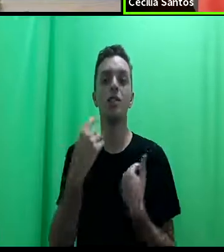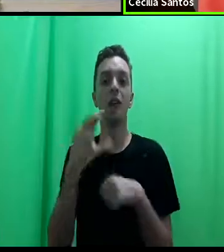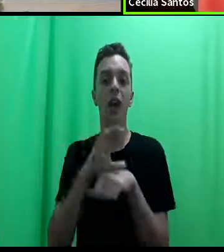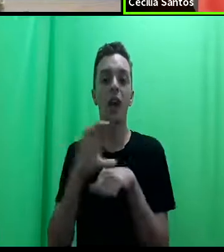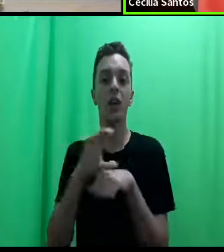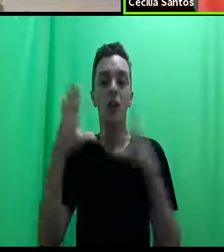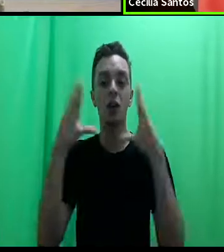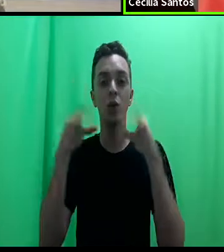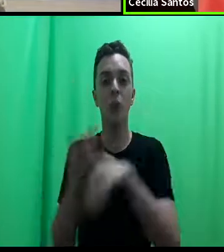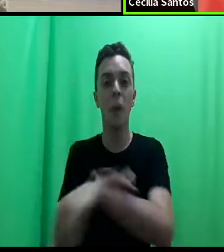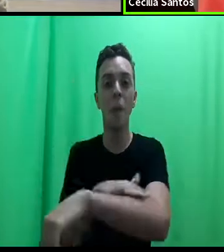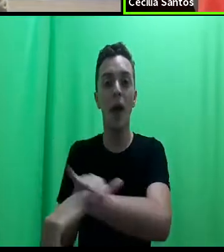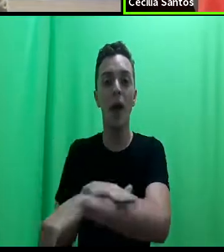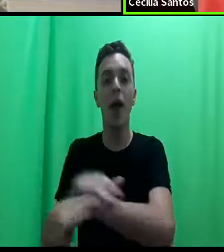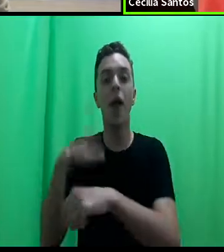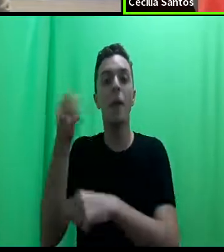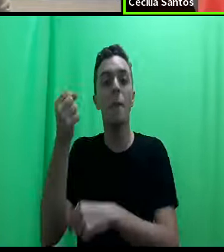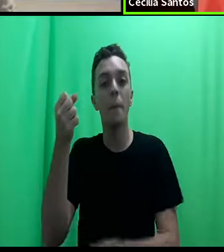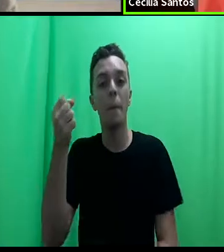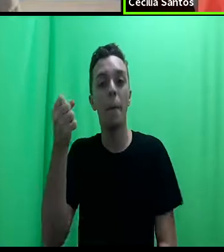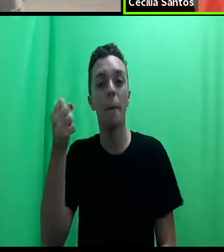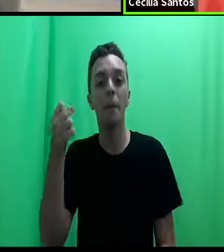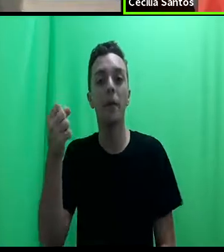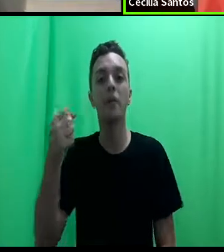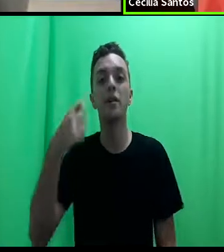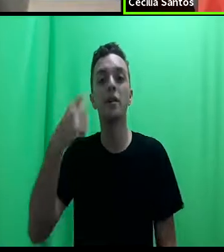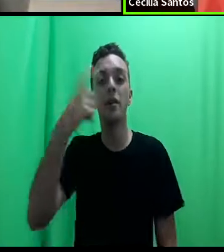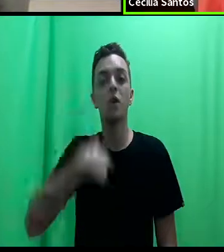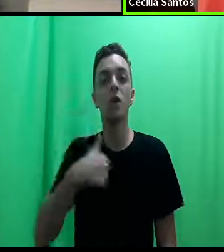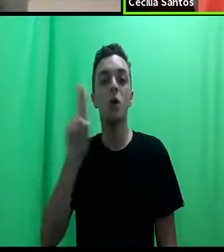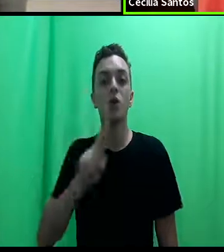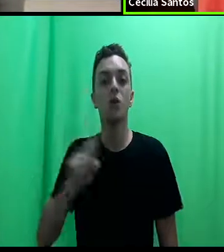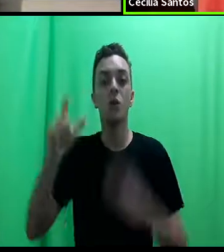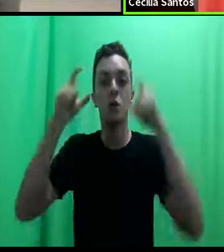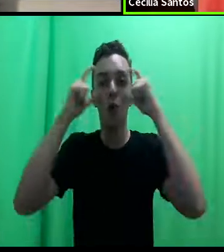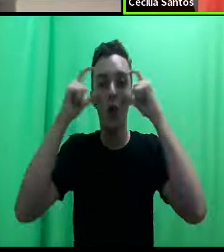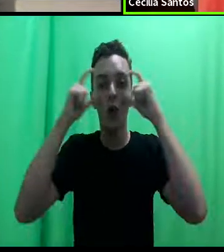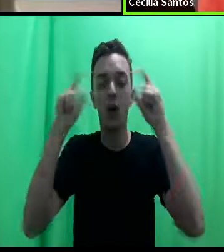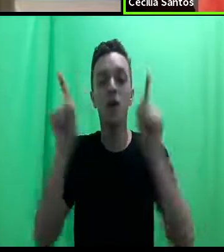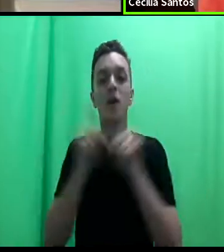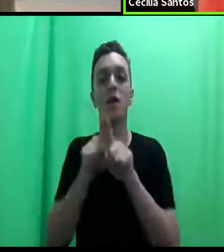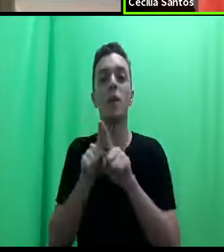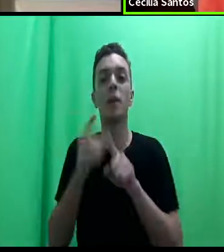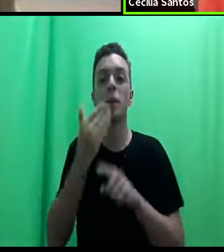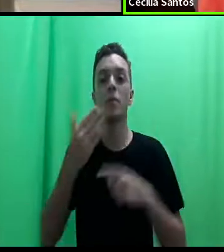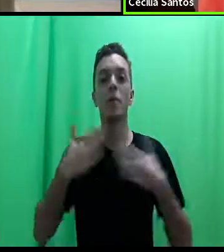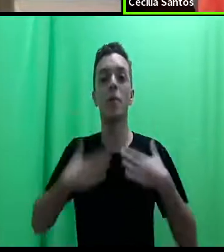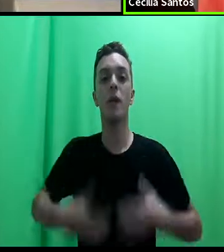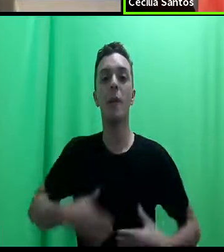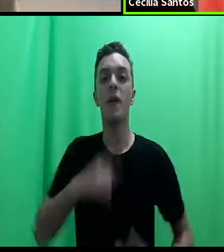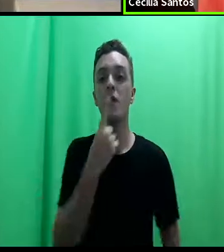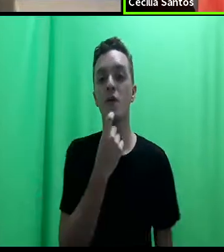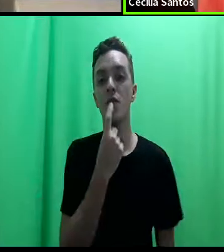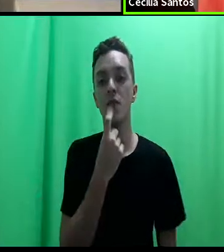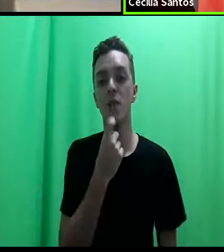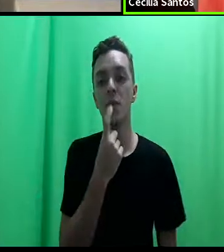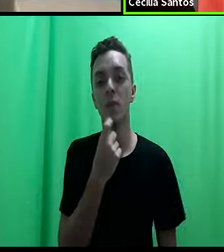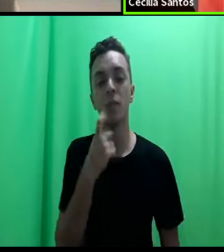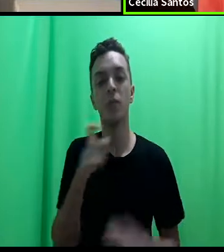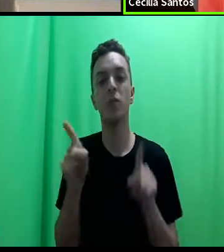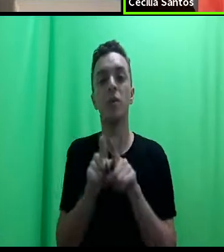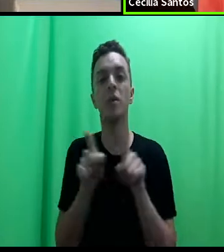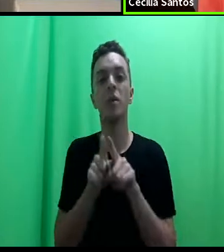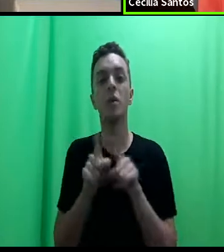pele clara, branca, estou usando óculos com uma camisa vermelha e um